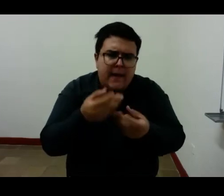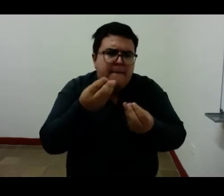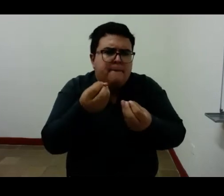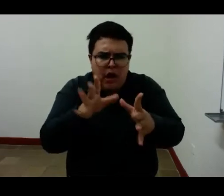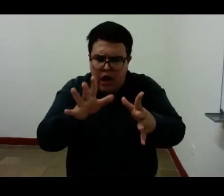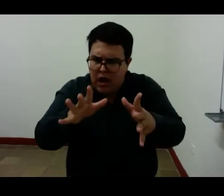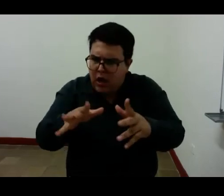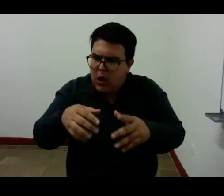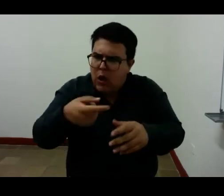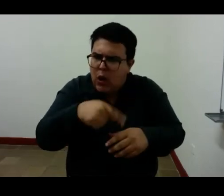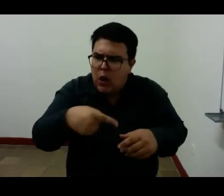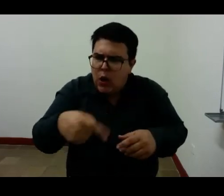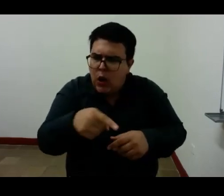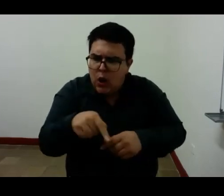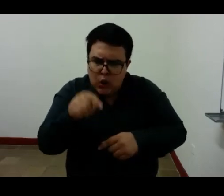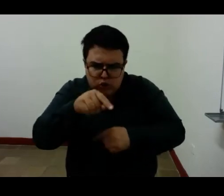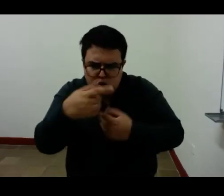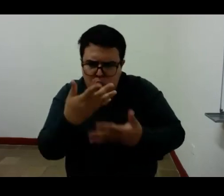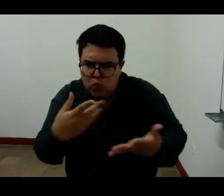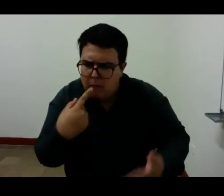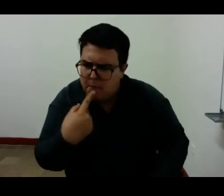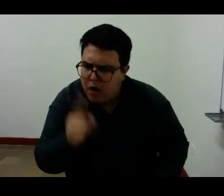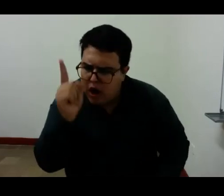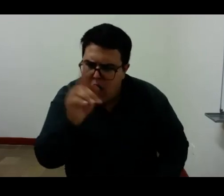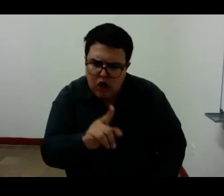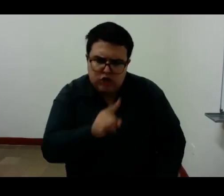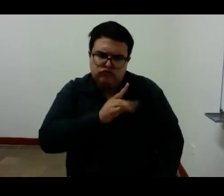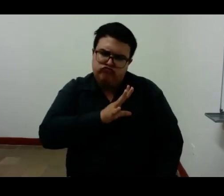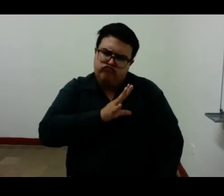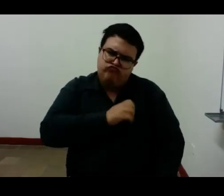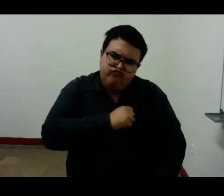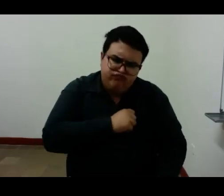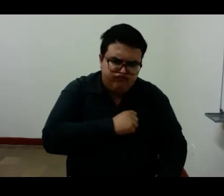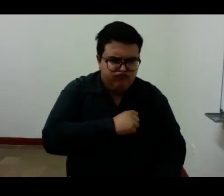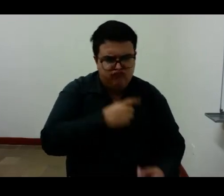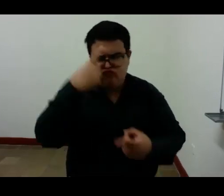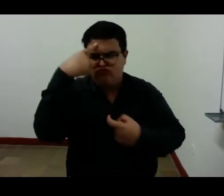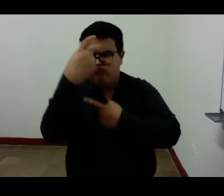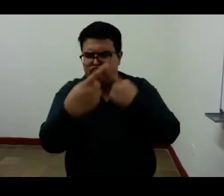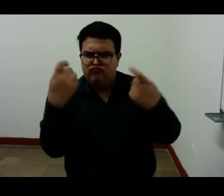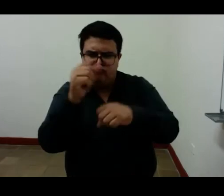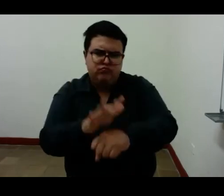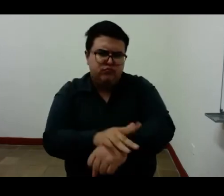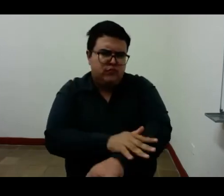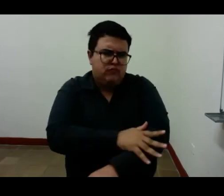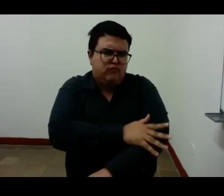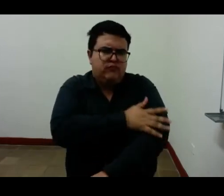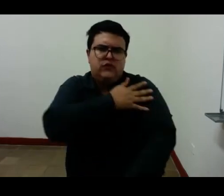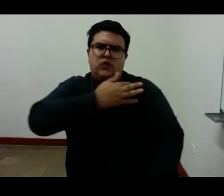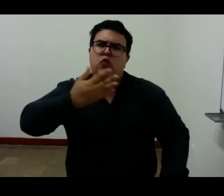provoca los éstas y de soñar por ejemplo con el color de un vestido